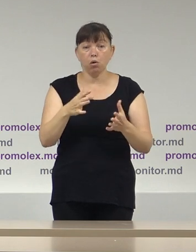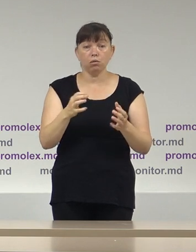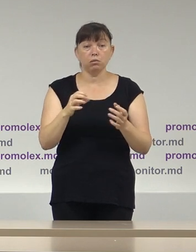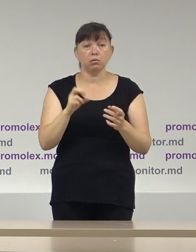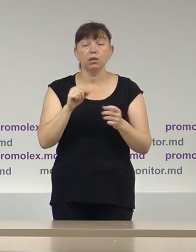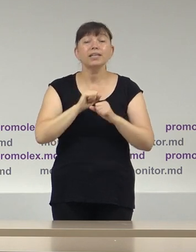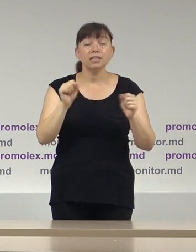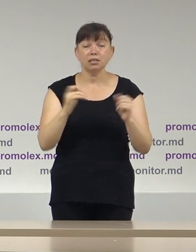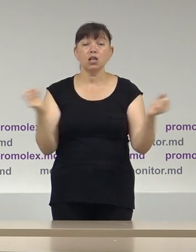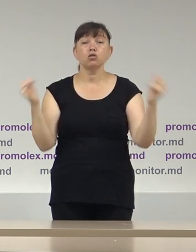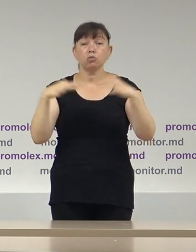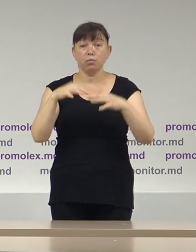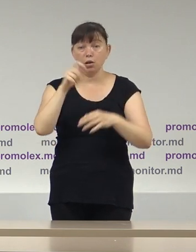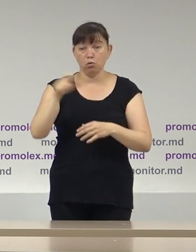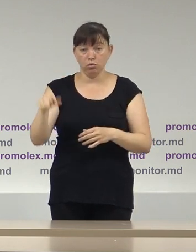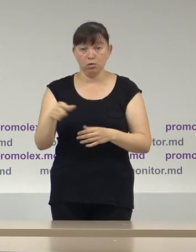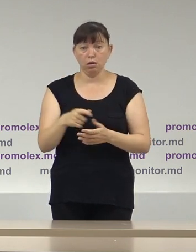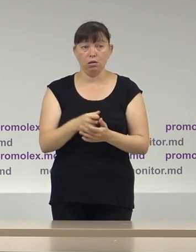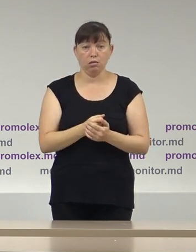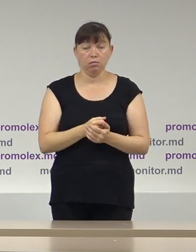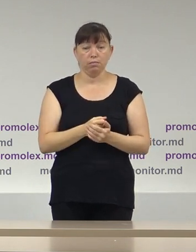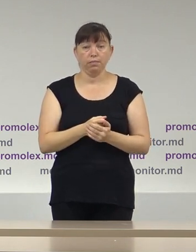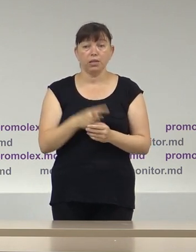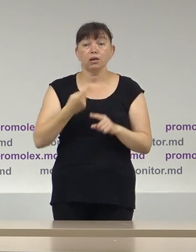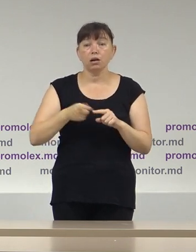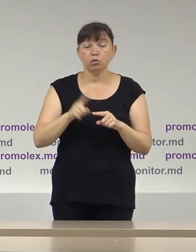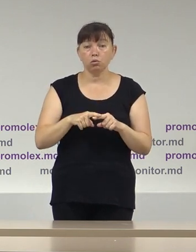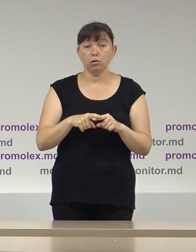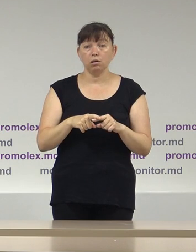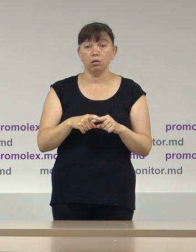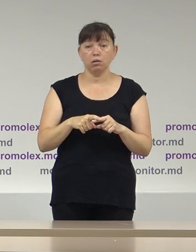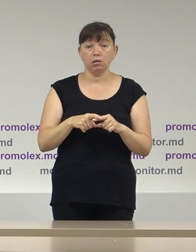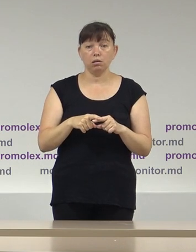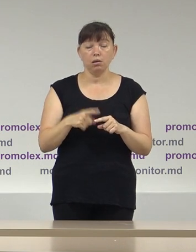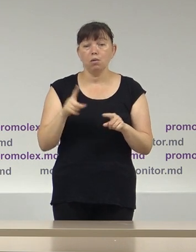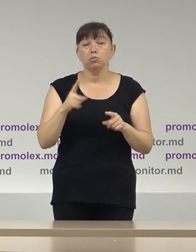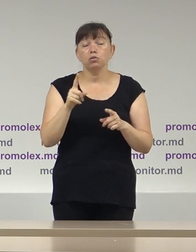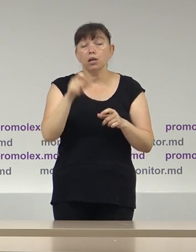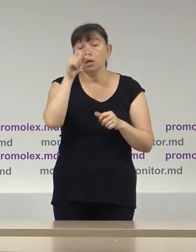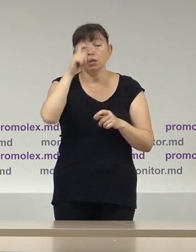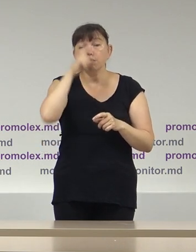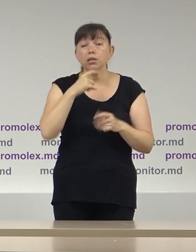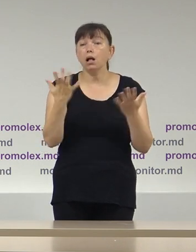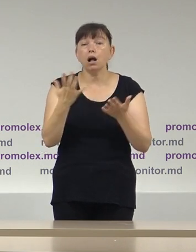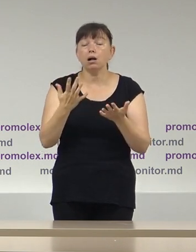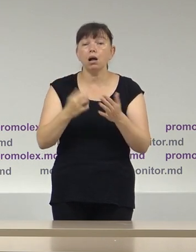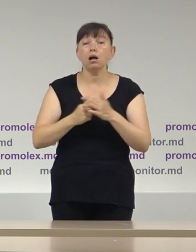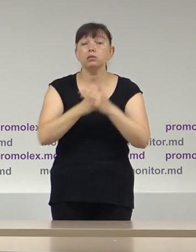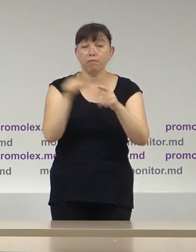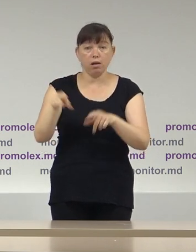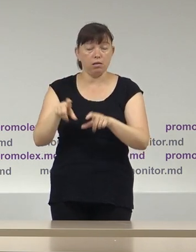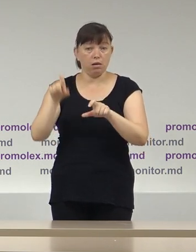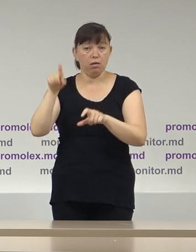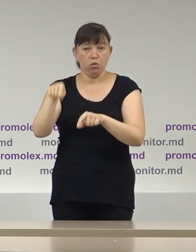adunării de oameni care, până la urmă, nu este clar cu ce scop se află. Este interzis